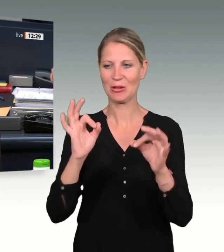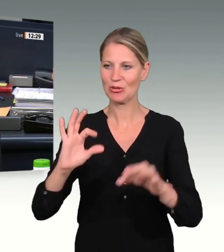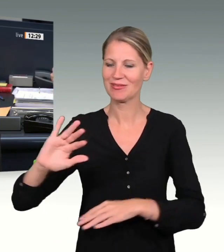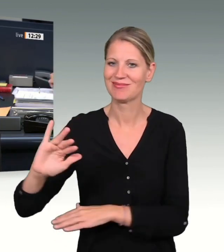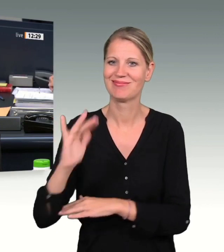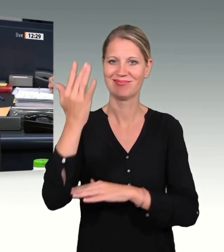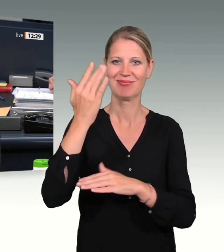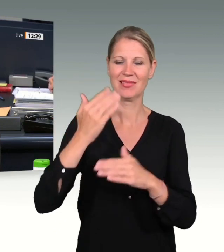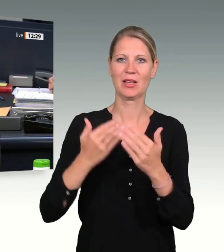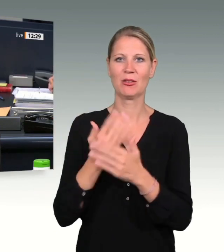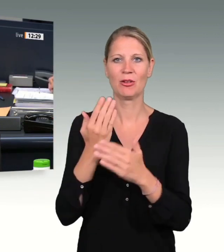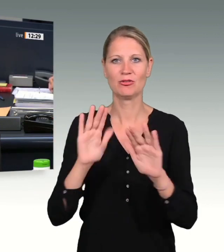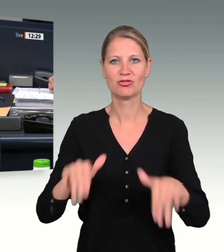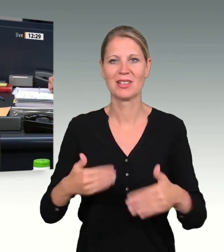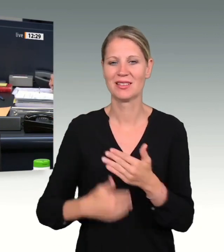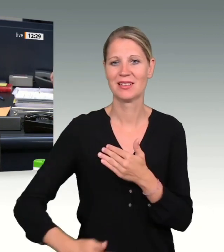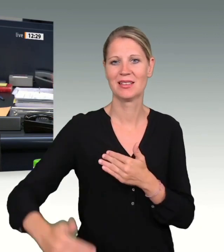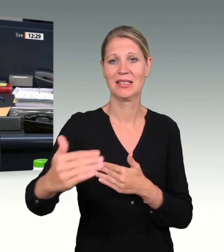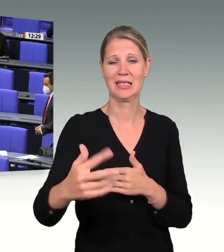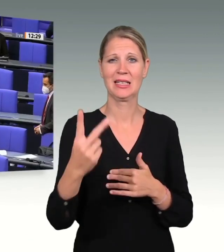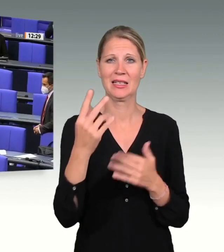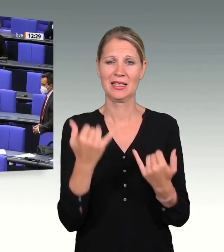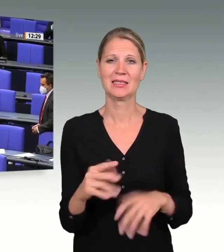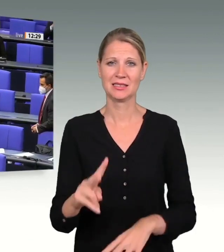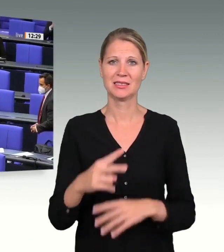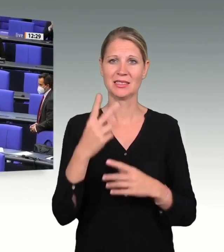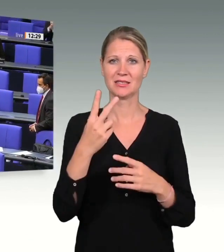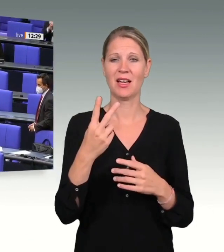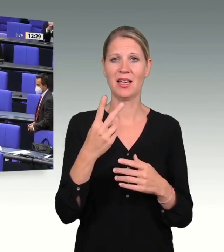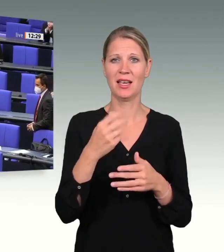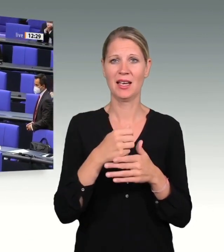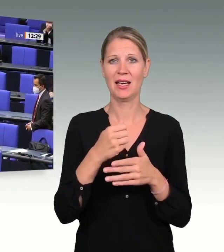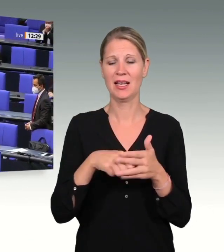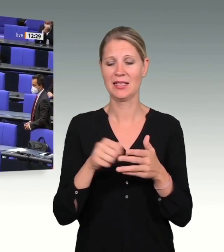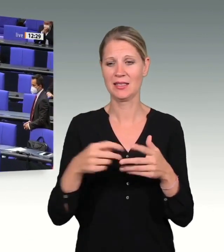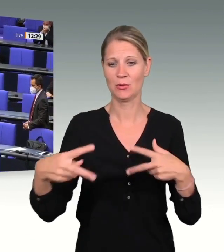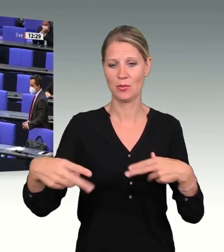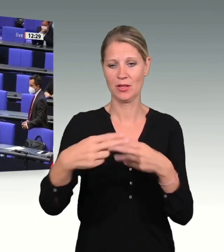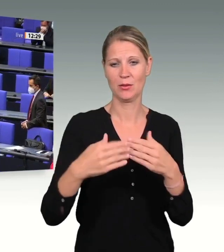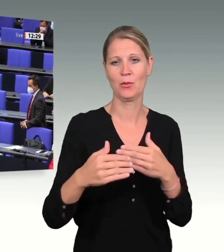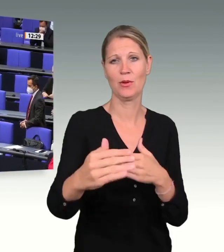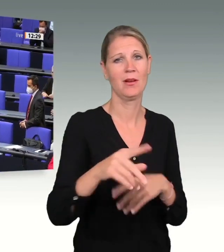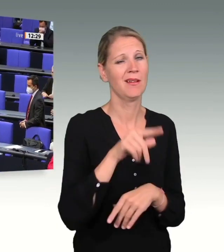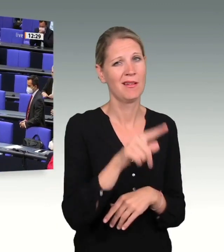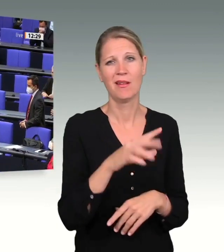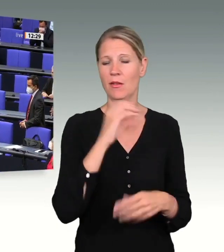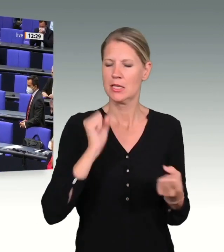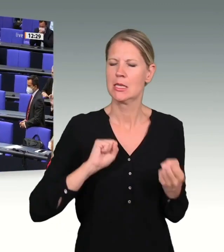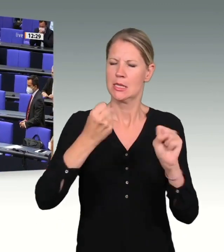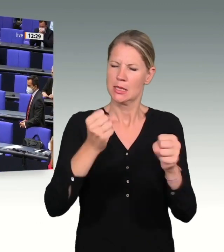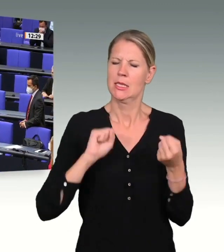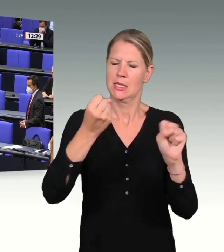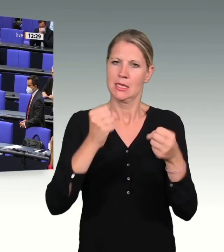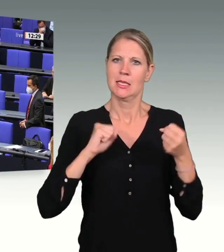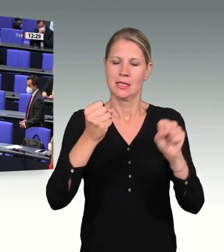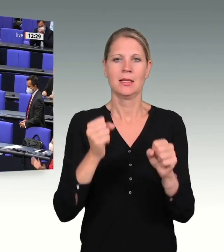Legislaturperioden, in Sie sehr, sehr, sehr viel getan haben, unsere Demokratie zu verstärken und zu beschützen. Alles Gute, lieber